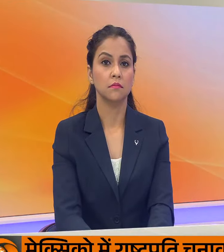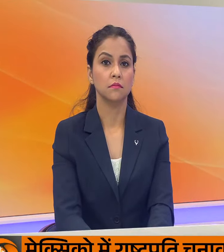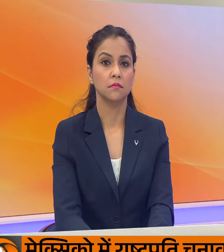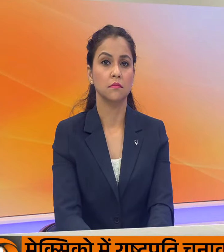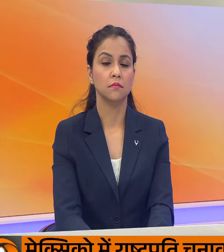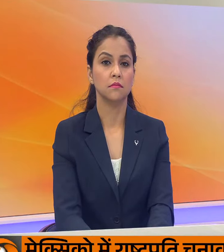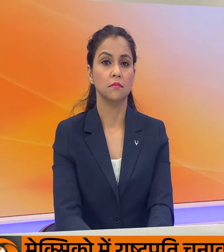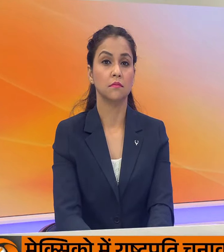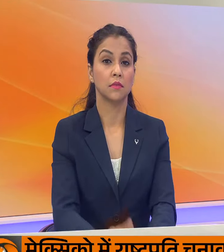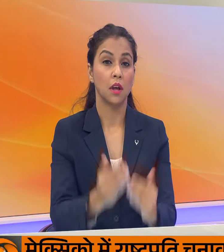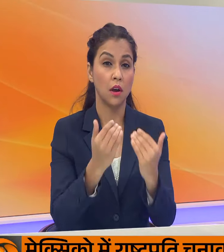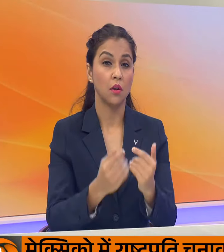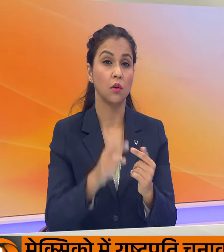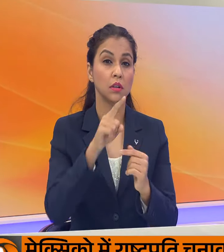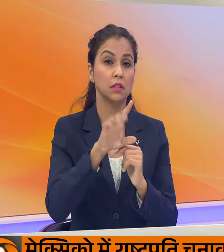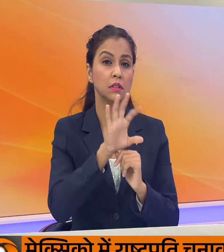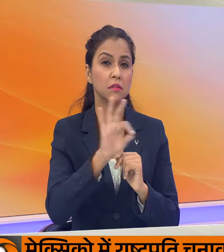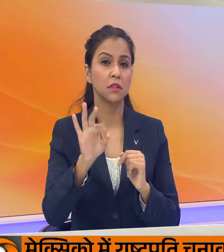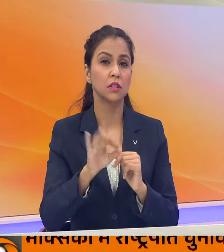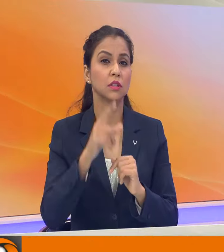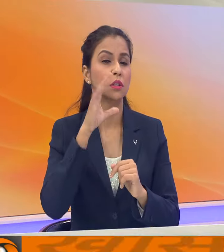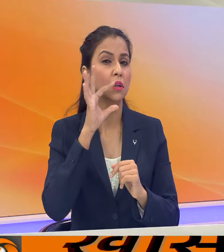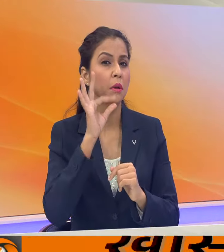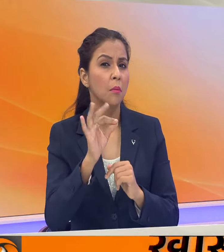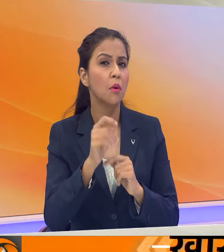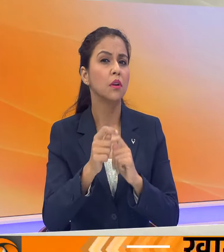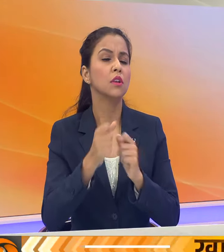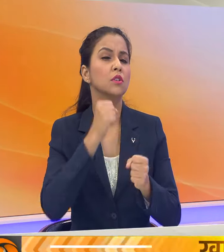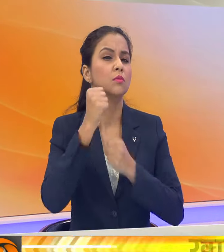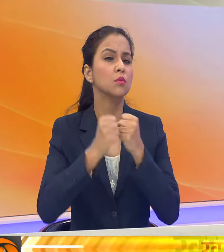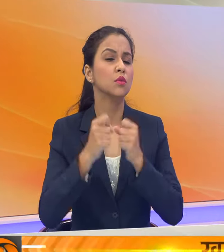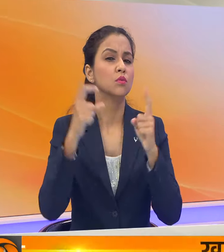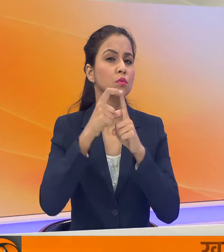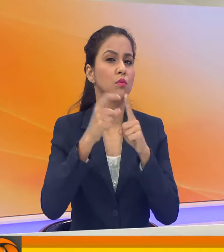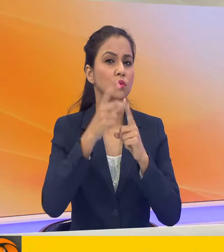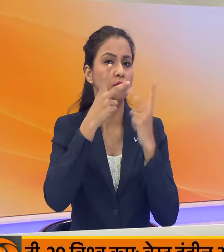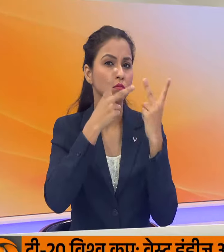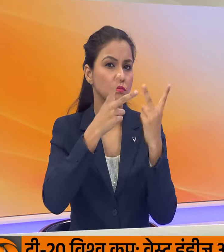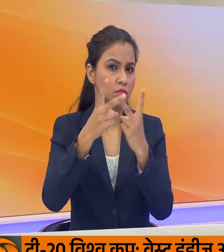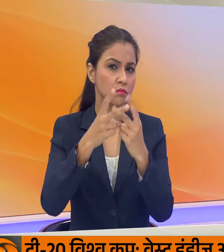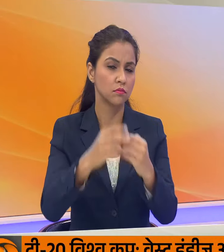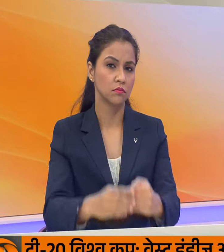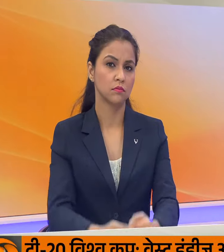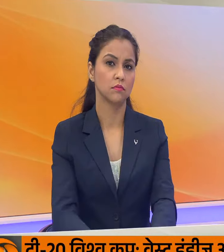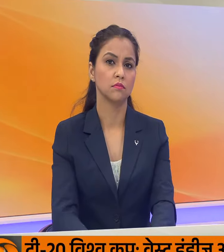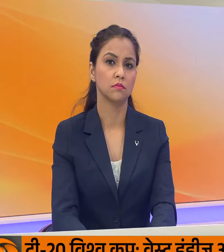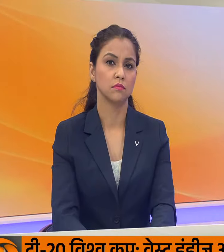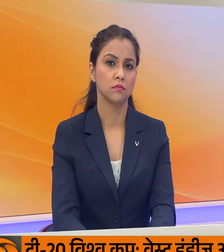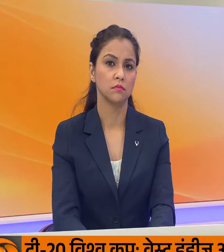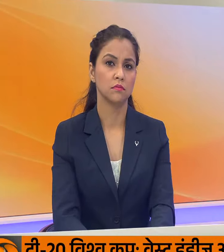तो आईए इस सब्ता की प्रमुक खेल खबरों पर एक नज़र डालते हैं इस खेल दना दन्मी